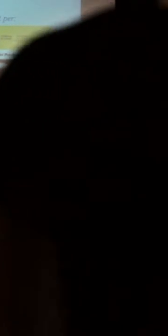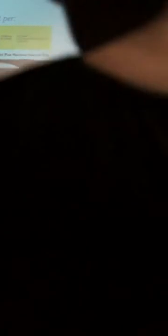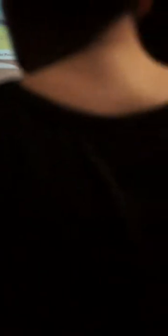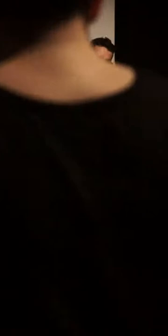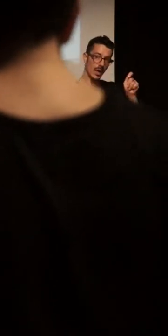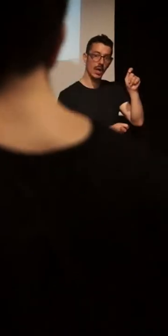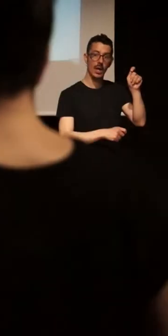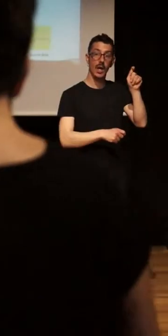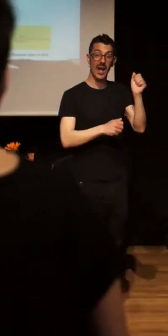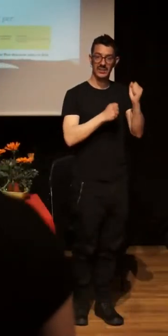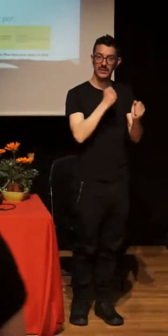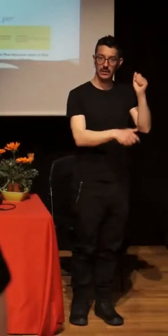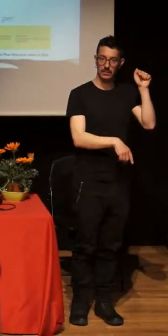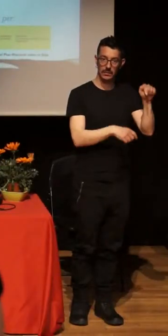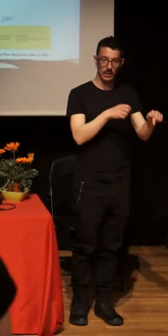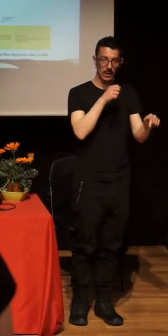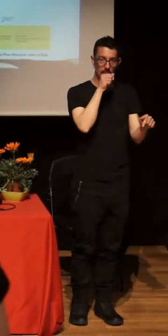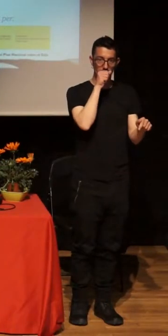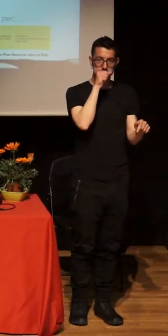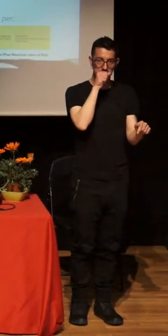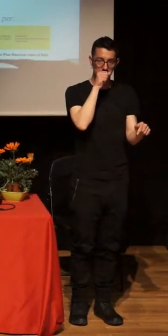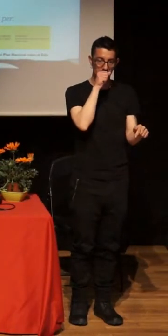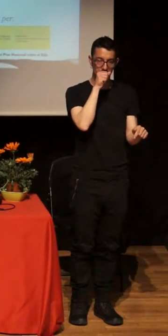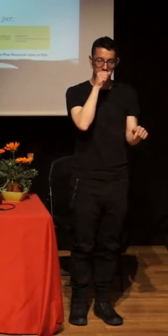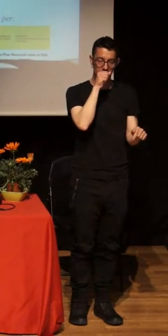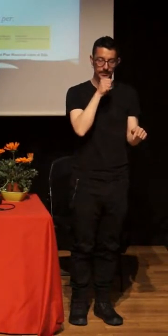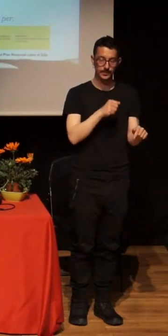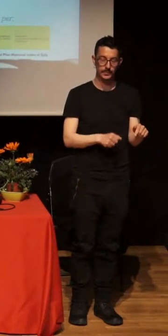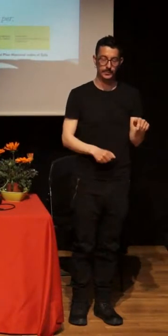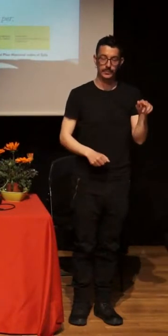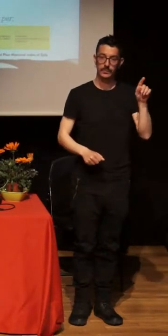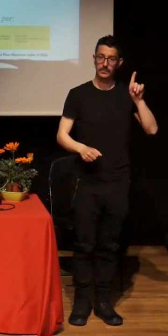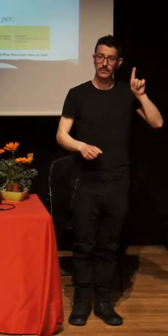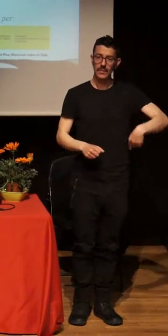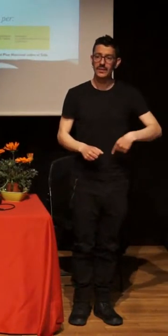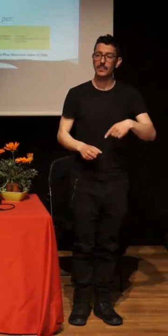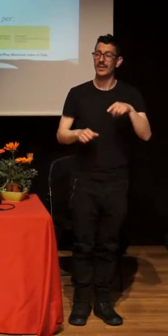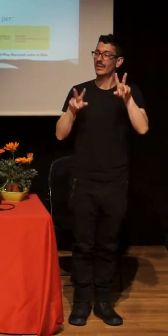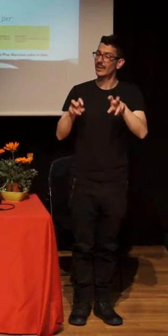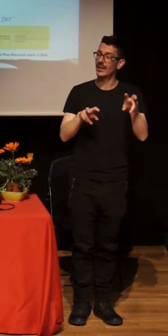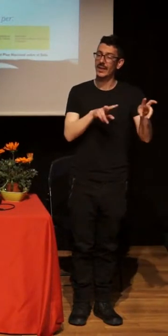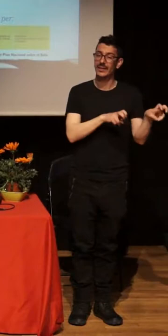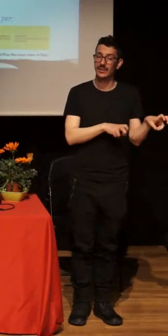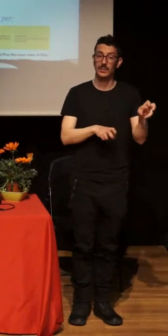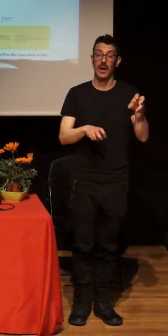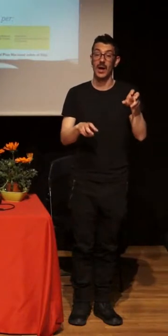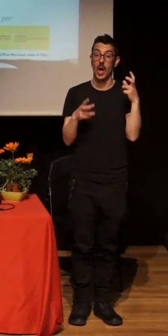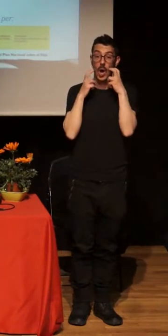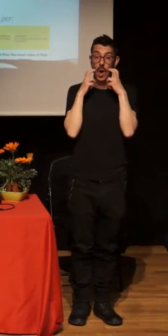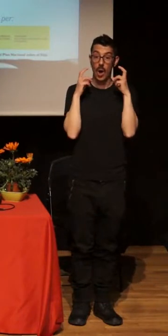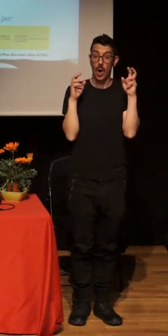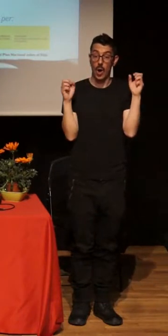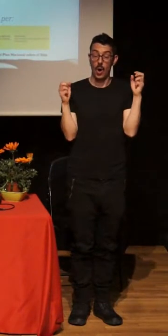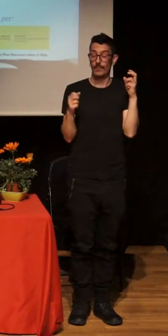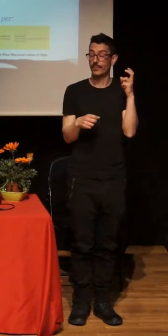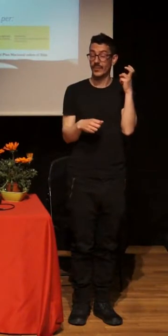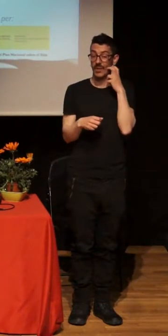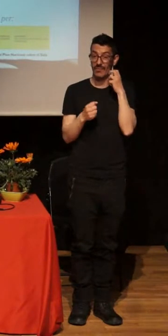of the metáforas was the issue of horror, the fear, the horror, the disease, and the horror to the people who are